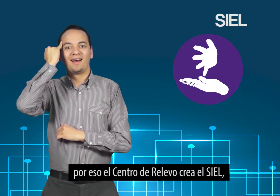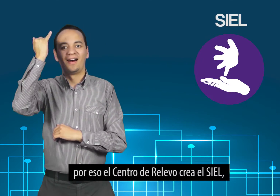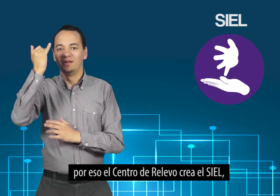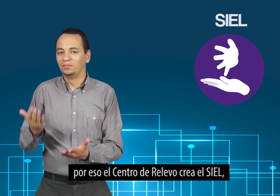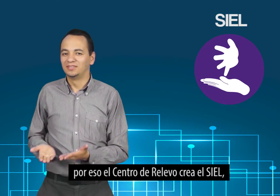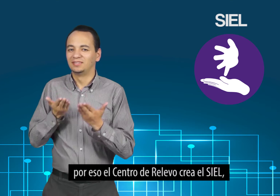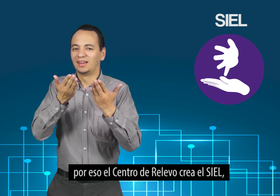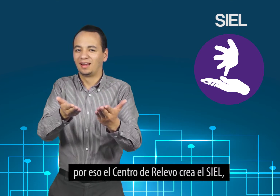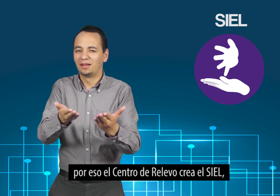de relevo crea el CIEL.